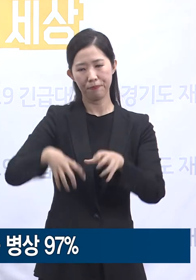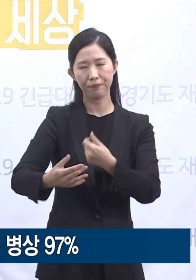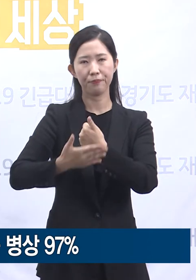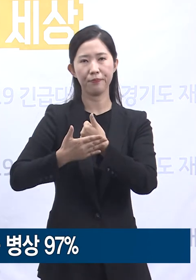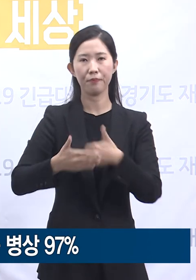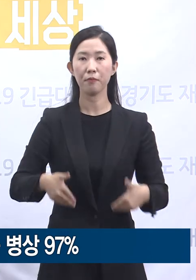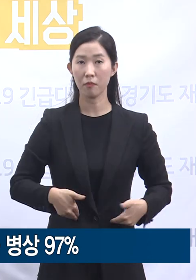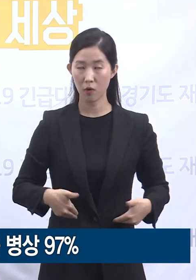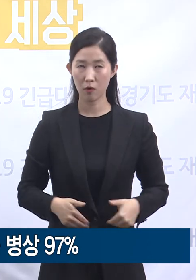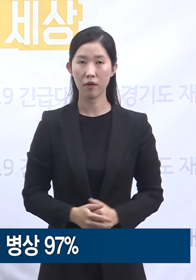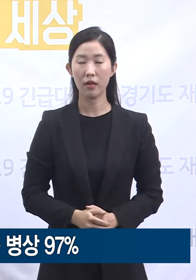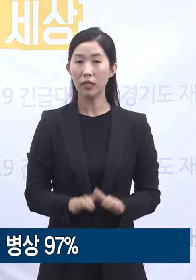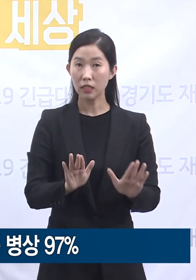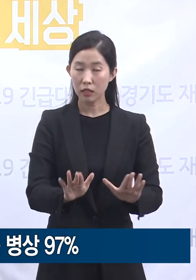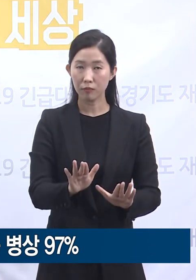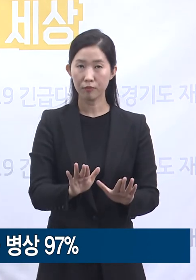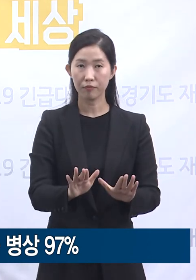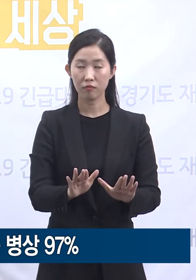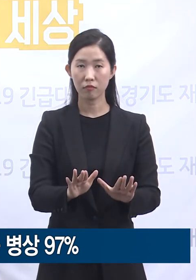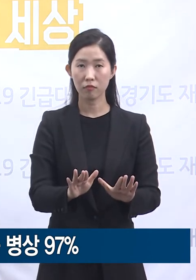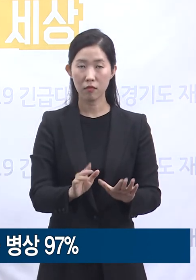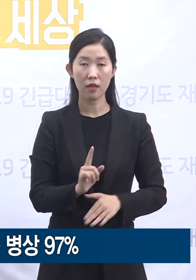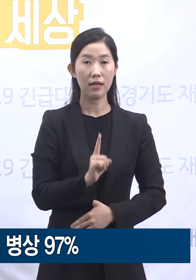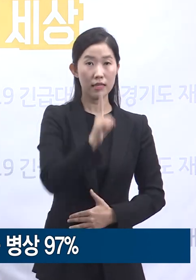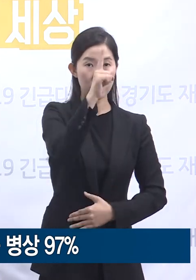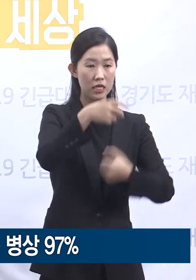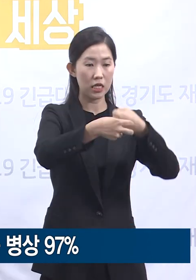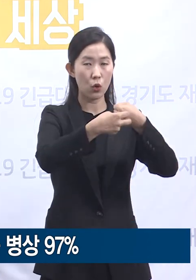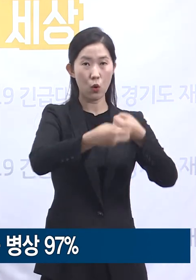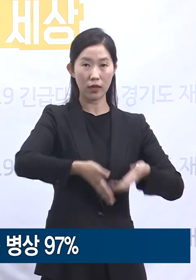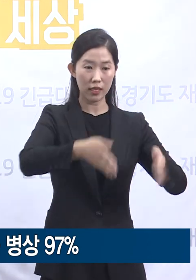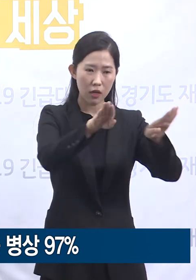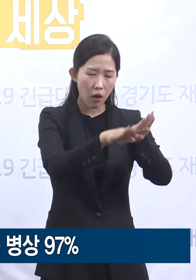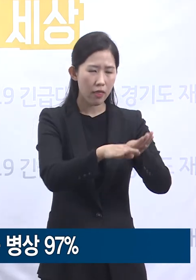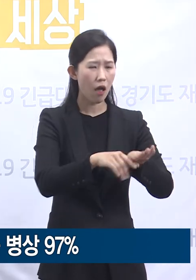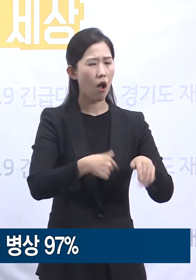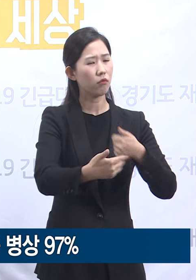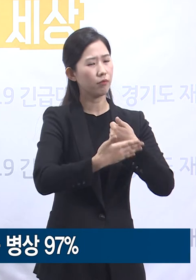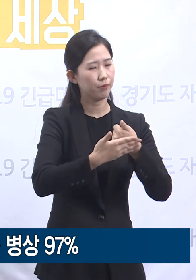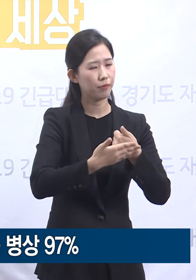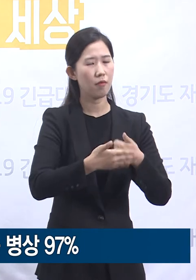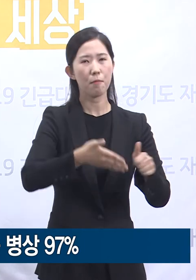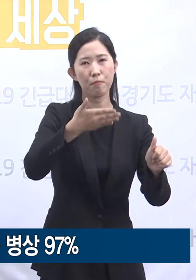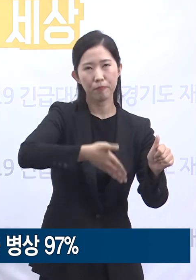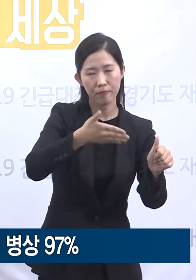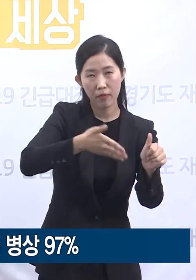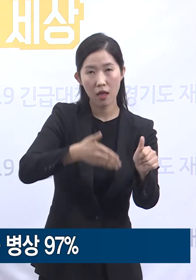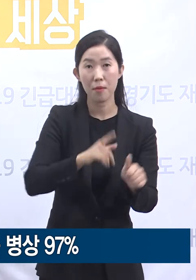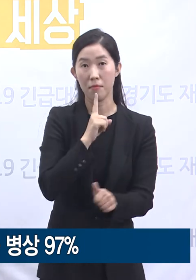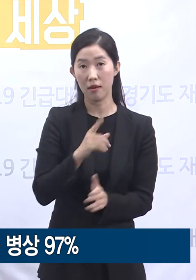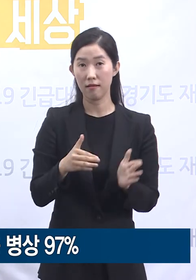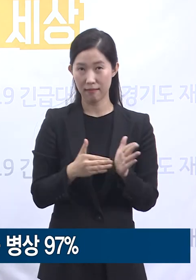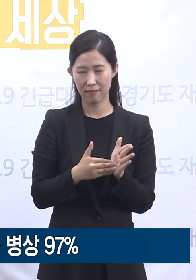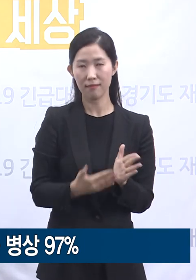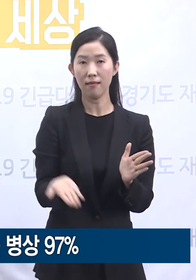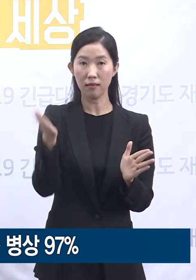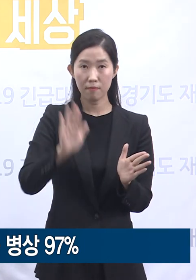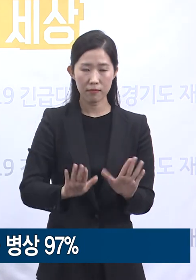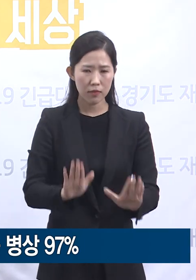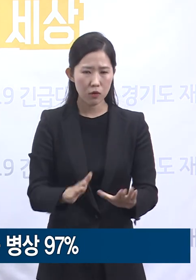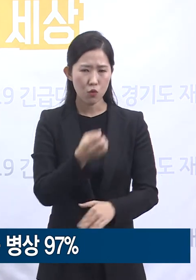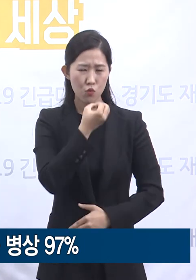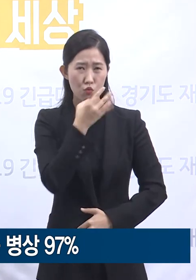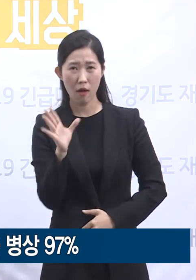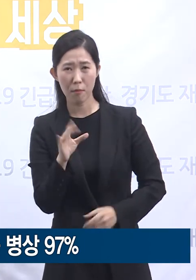대해서는 상급의료기관의 협력 요청을 주로 말씀드려왔습니다. 하지만 유행의